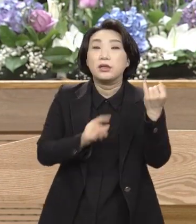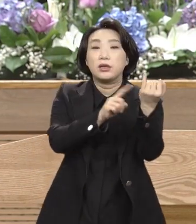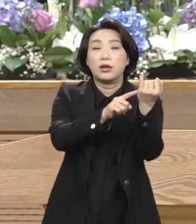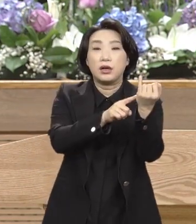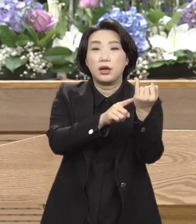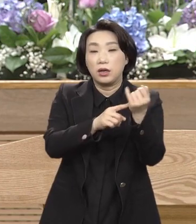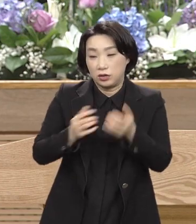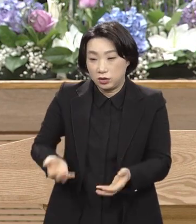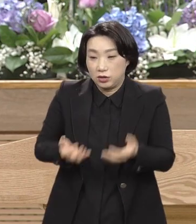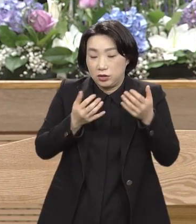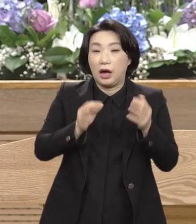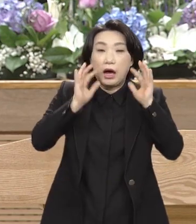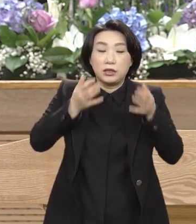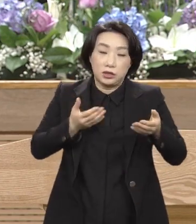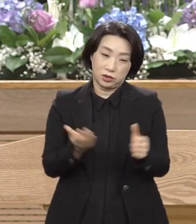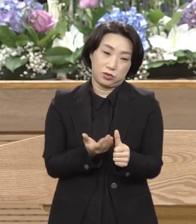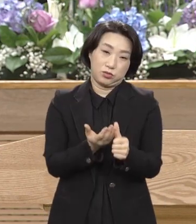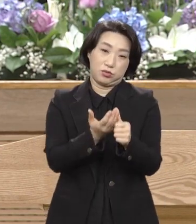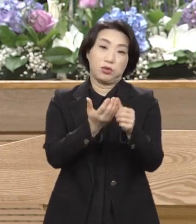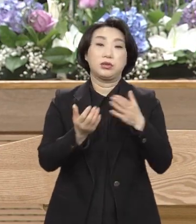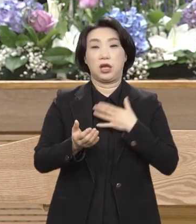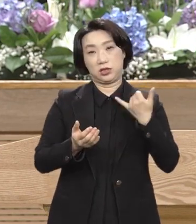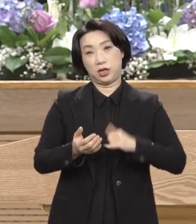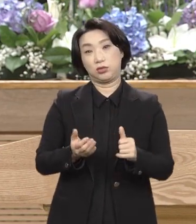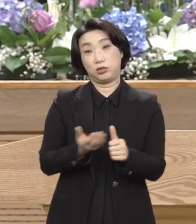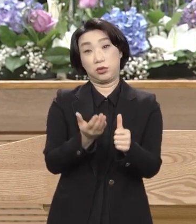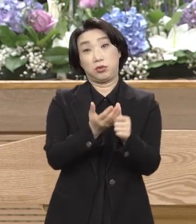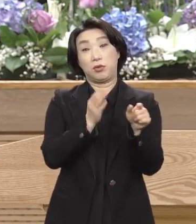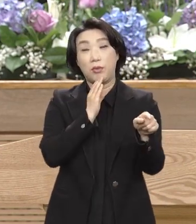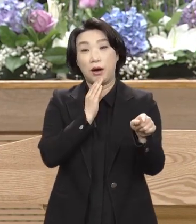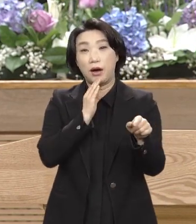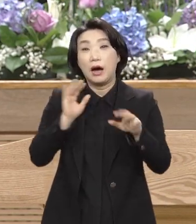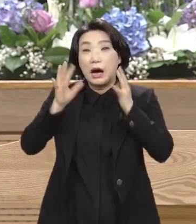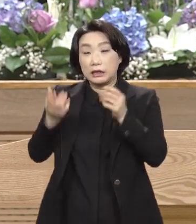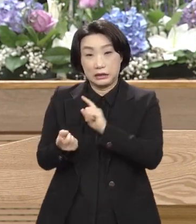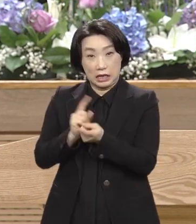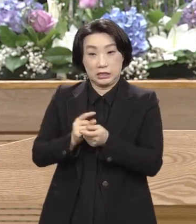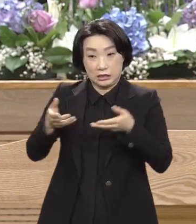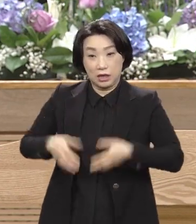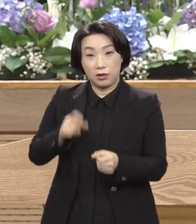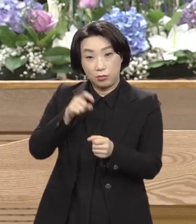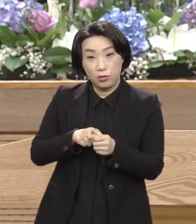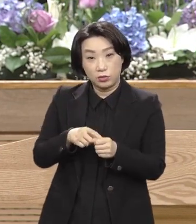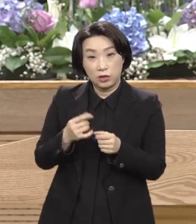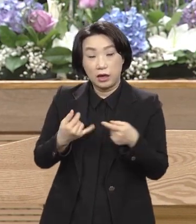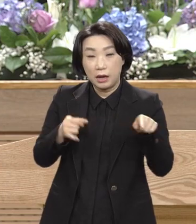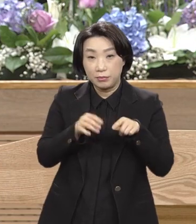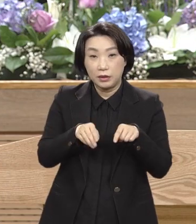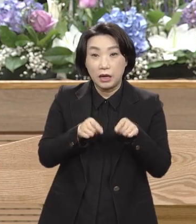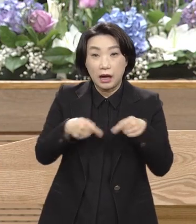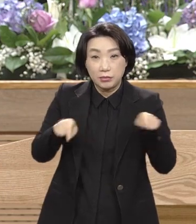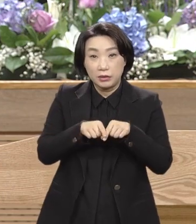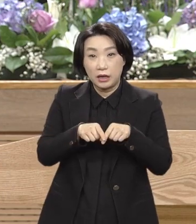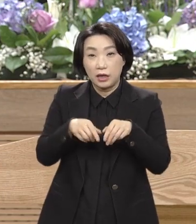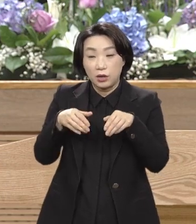키워서 자기 새끼로 키운다. 그 아기 낳으러 가는 게 계집종이에요. 그 집에 아기 씨바지로 가는 게